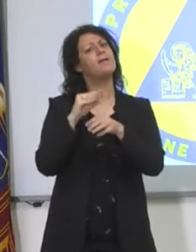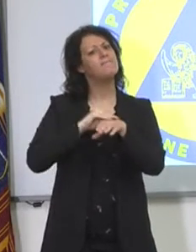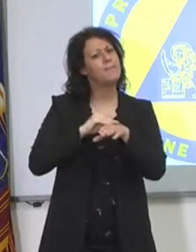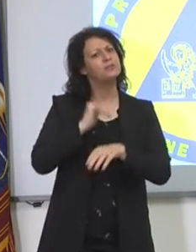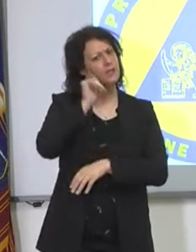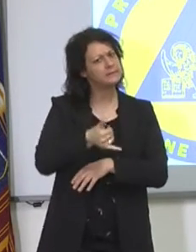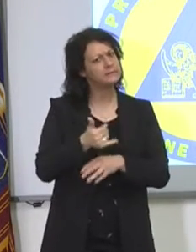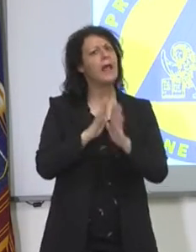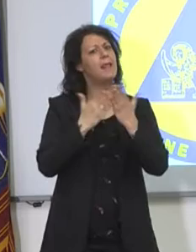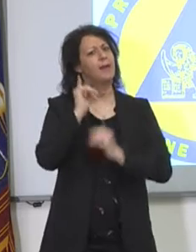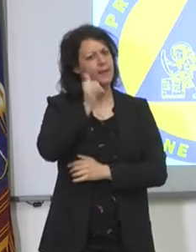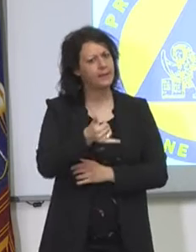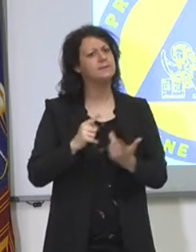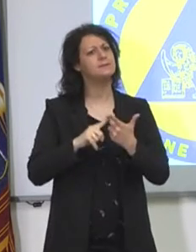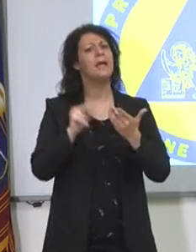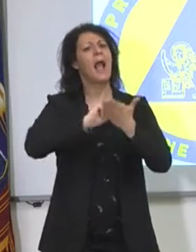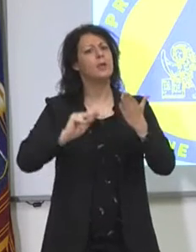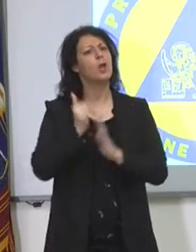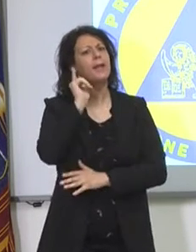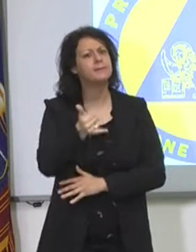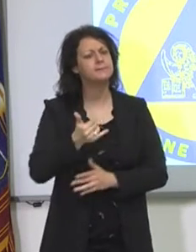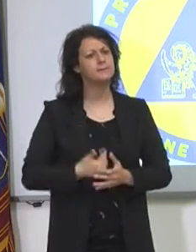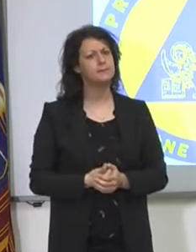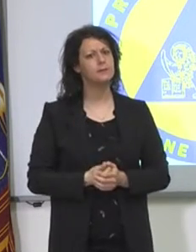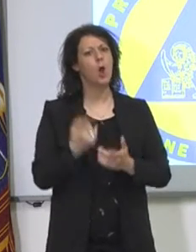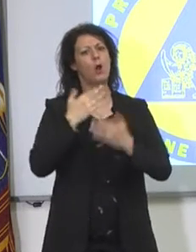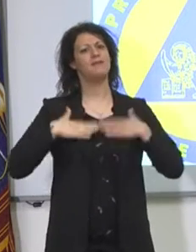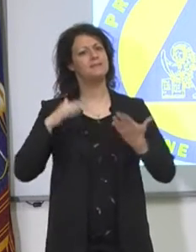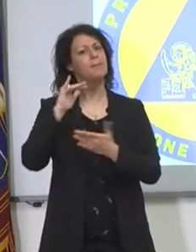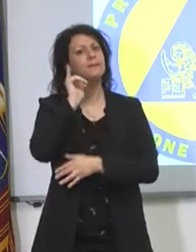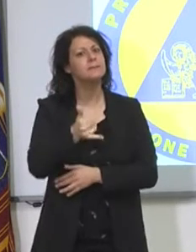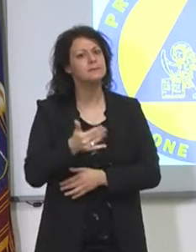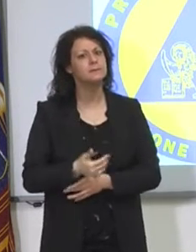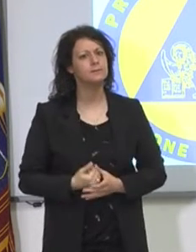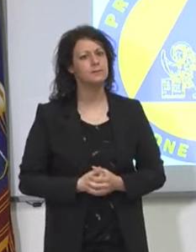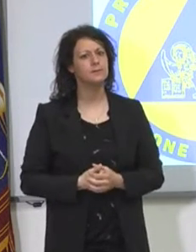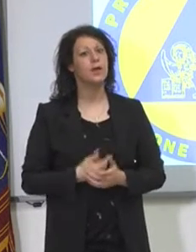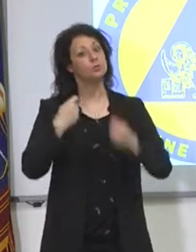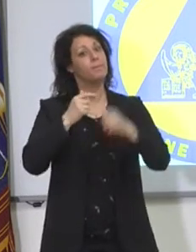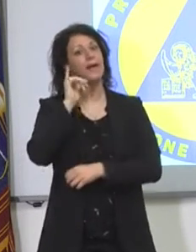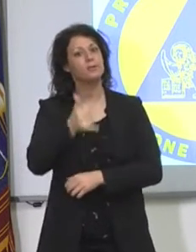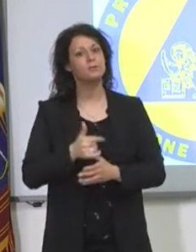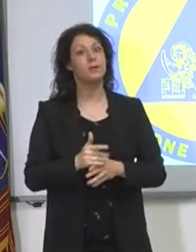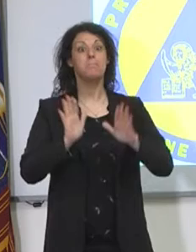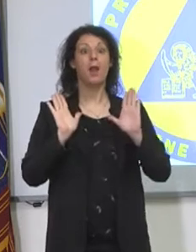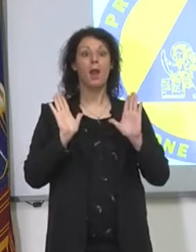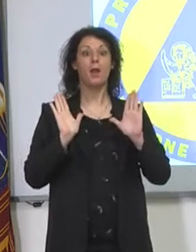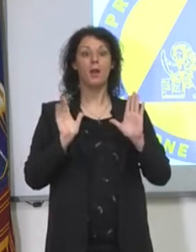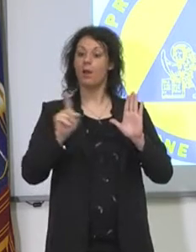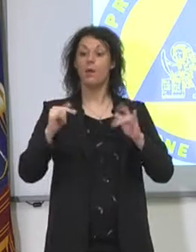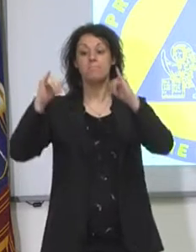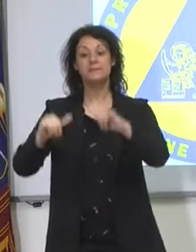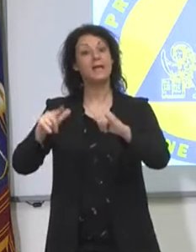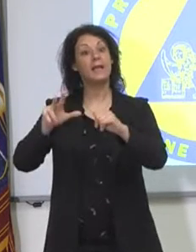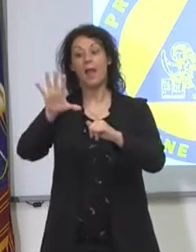in libreria, in cartoleria e a comprare i vestiti per i bimbi, puoi andare al supermercato ma non vuoi fermarti alla